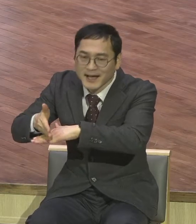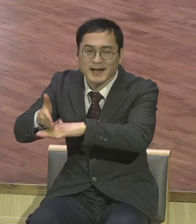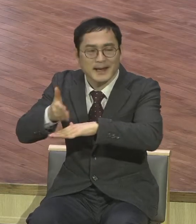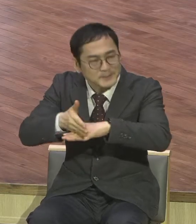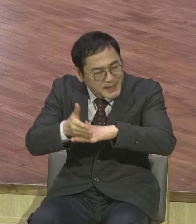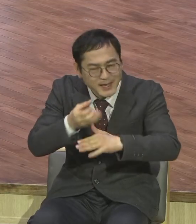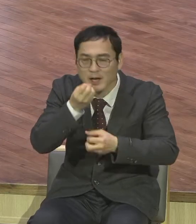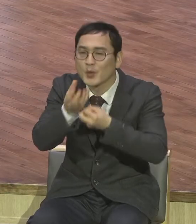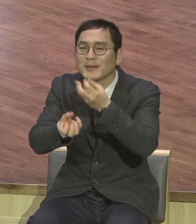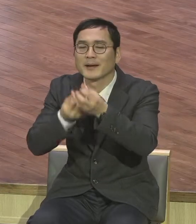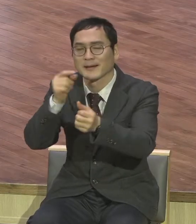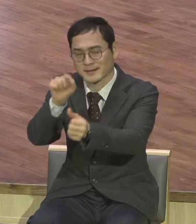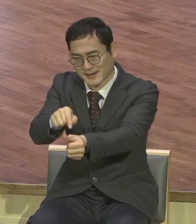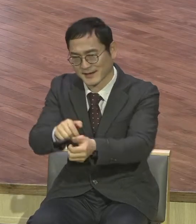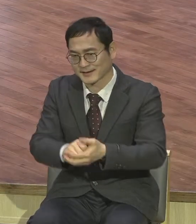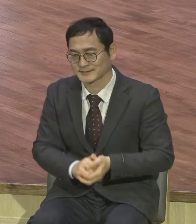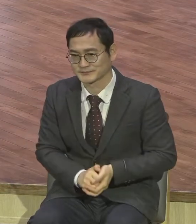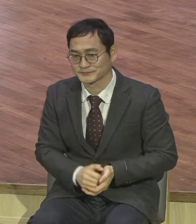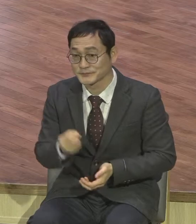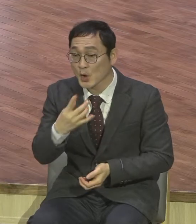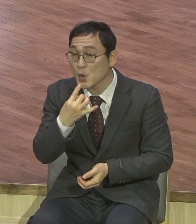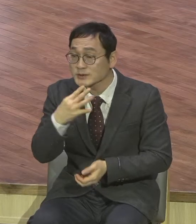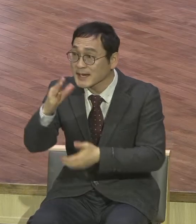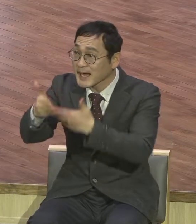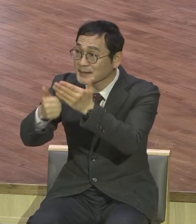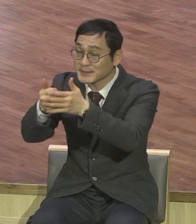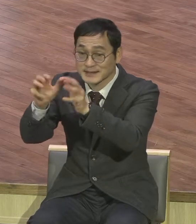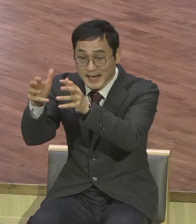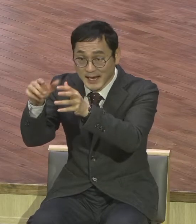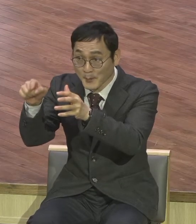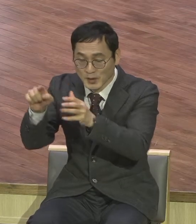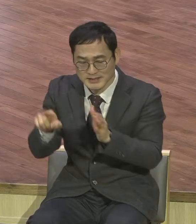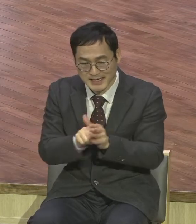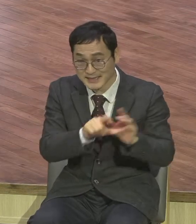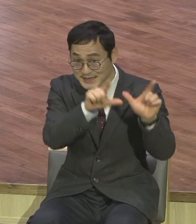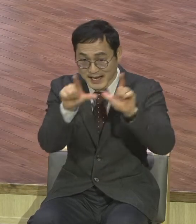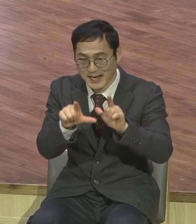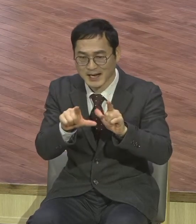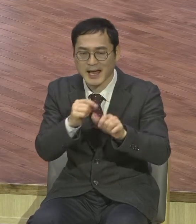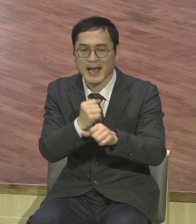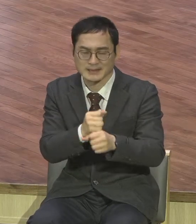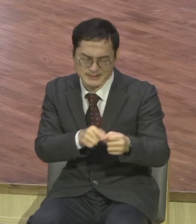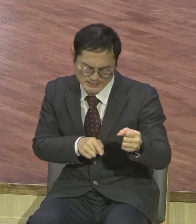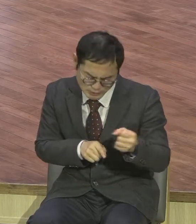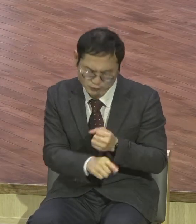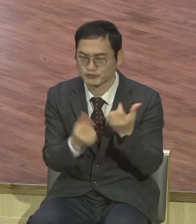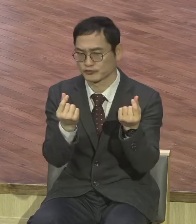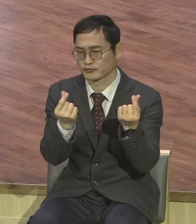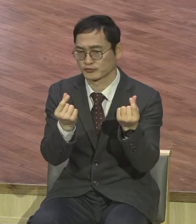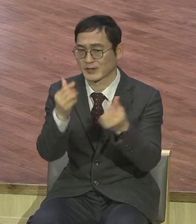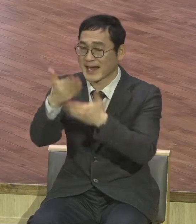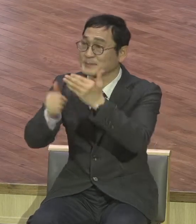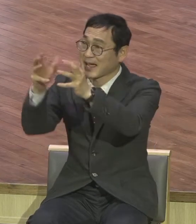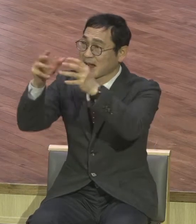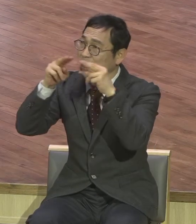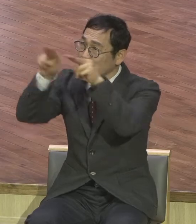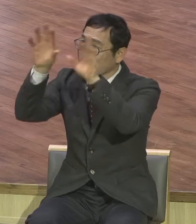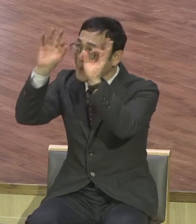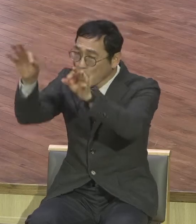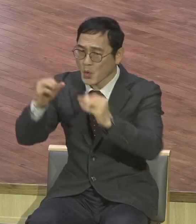나라는 우리가 신앙생활을 하는 본질적 이유예요. 우리는 하나님 나라를 바라보고 사는 사람들이에요. 그러니까 본질적